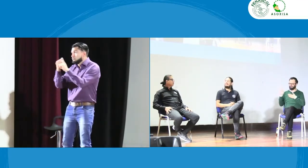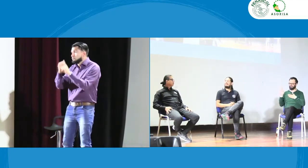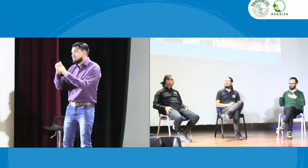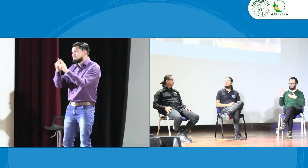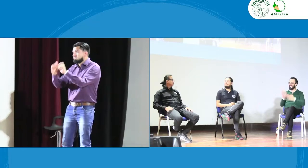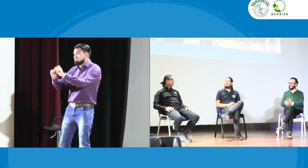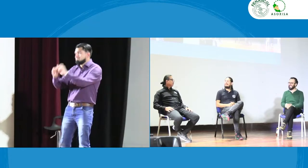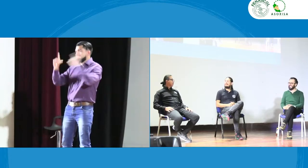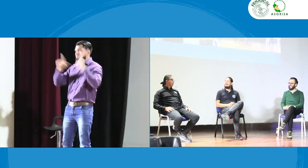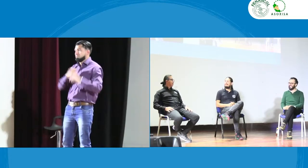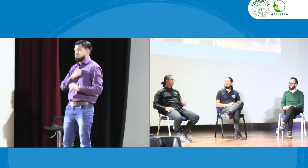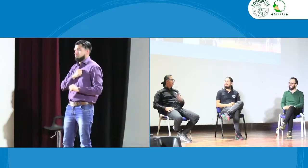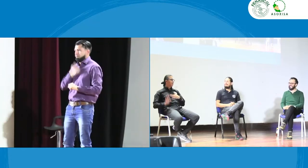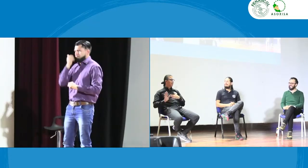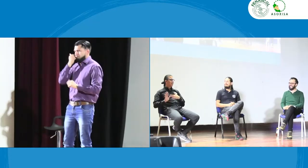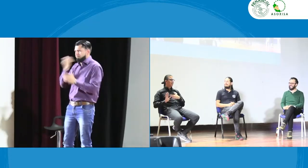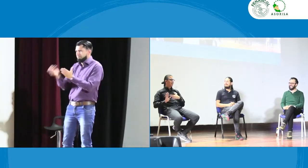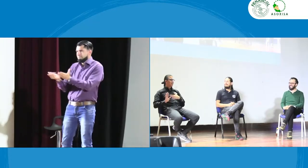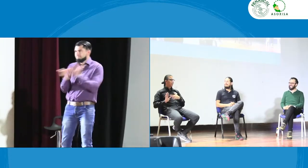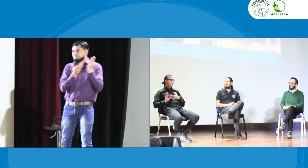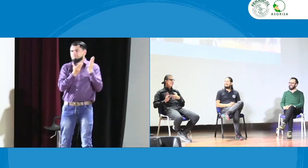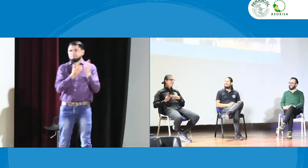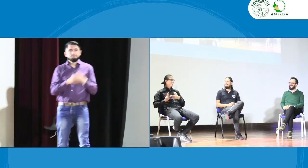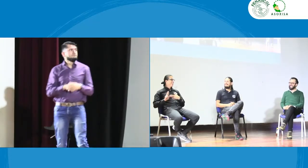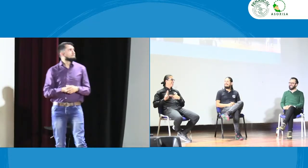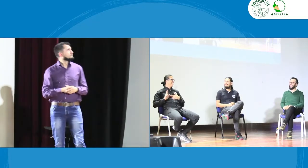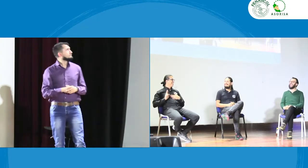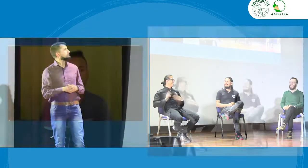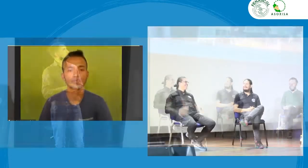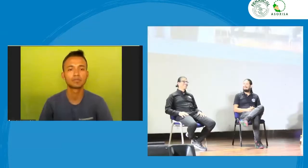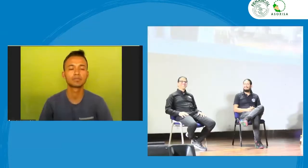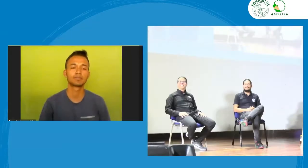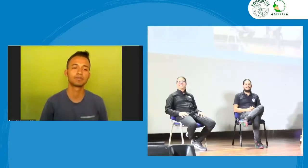se puede hacer mucho más rápido mucho más eficiente el uso del tiempo acá